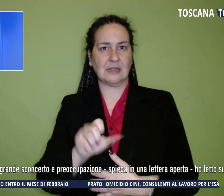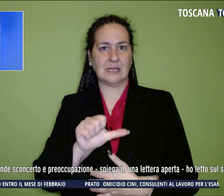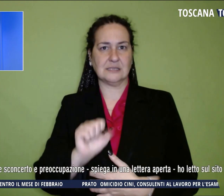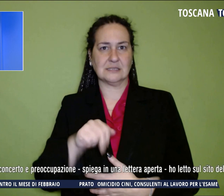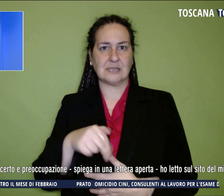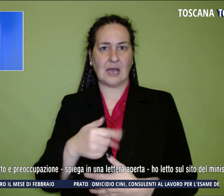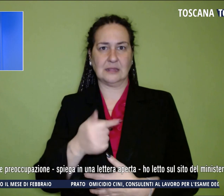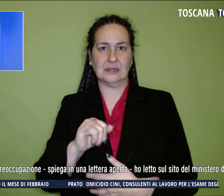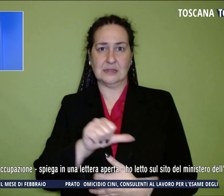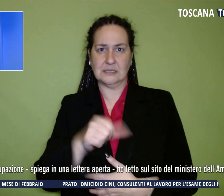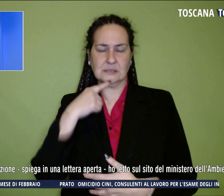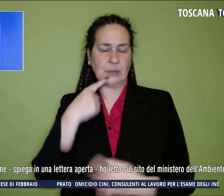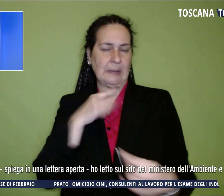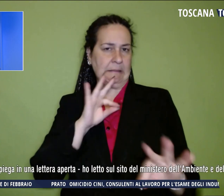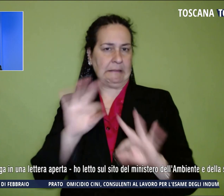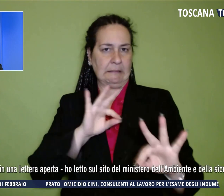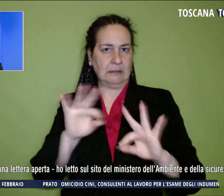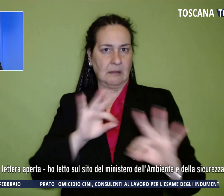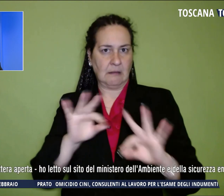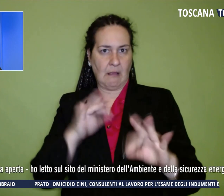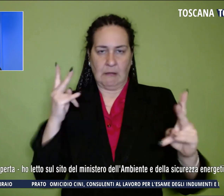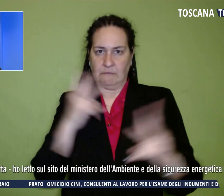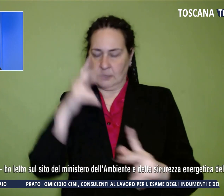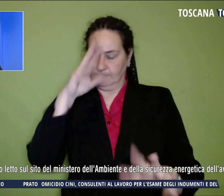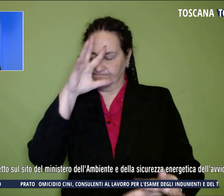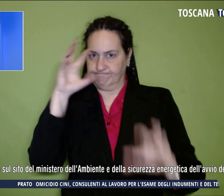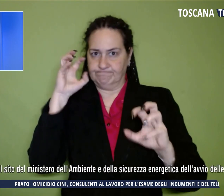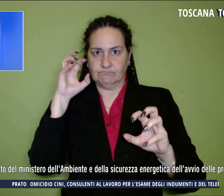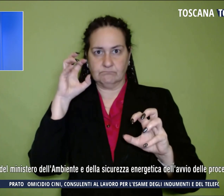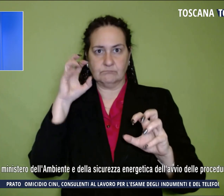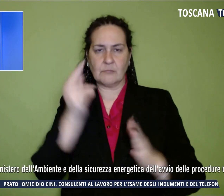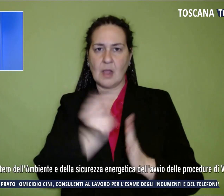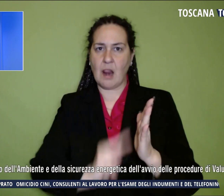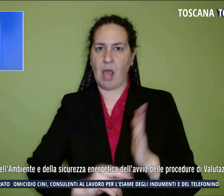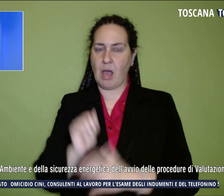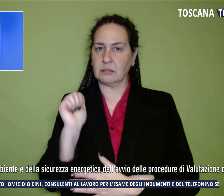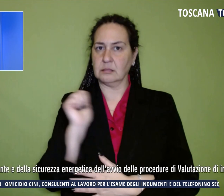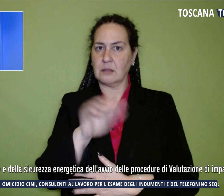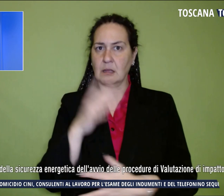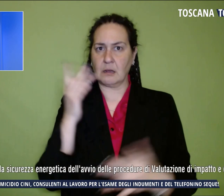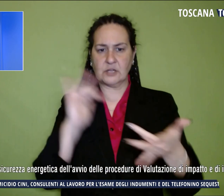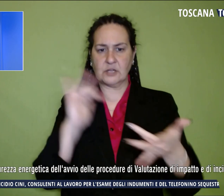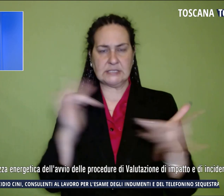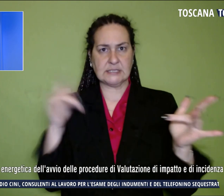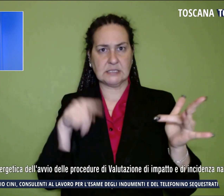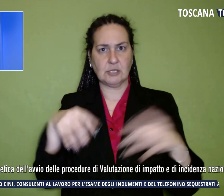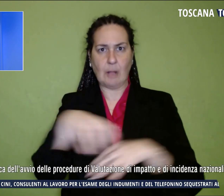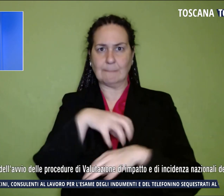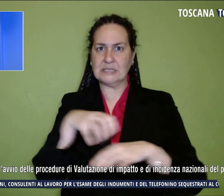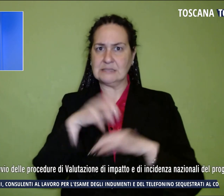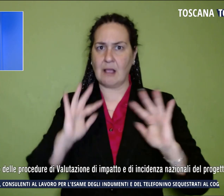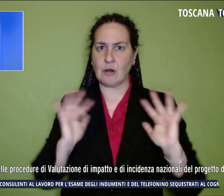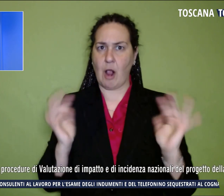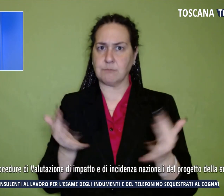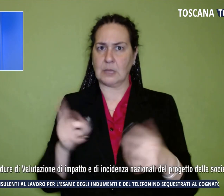sconcerto e preoccupazione, dice in una lettera ho letto sul sito del Ministero dell'Ambiente e della